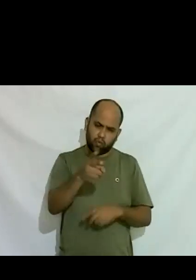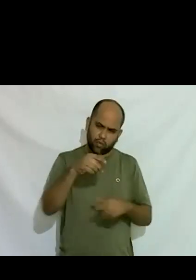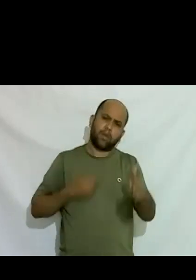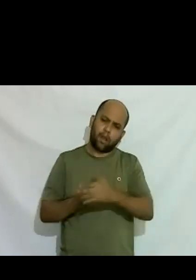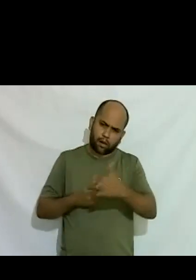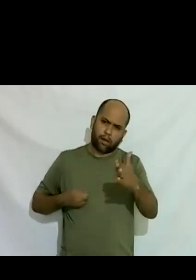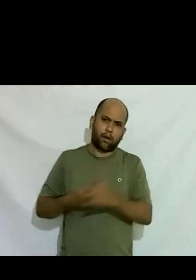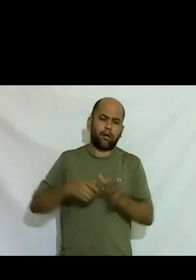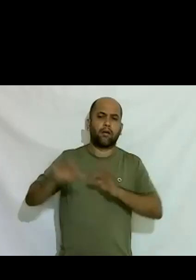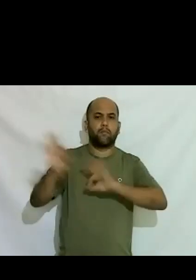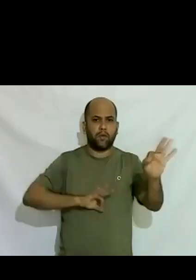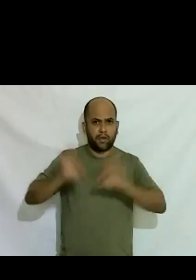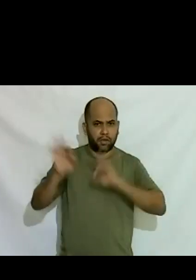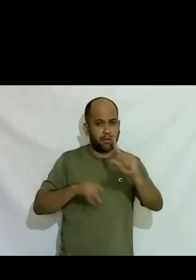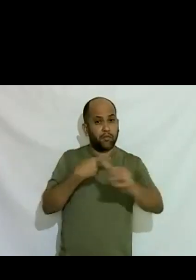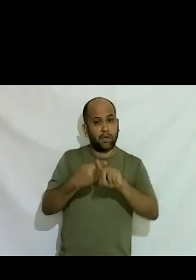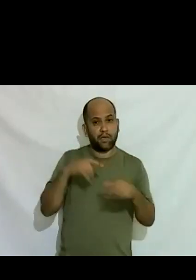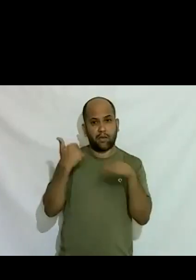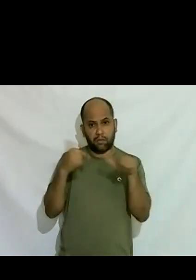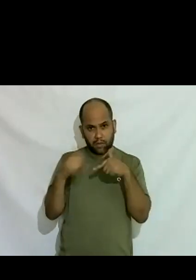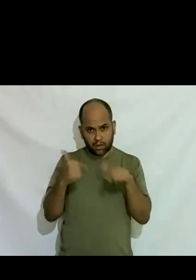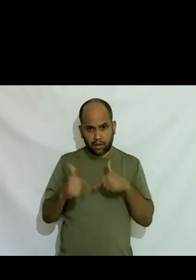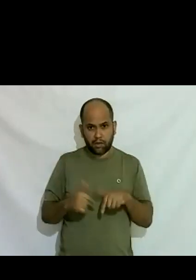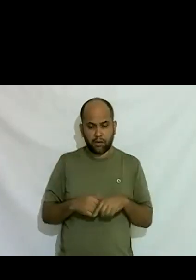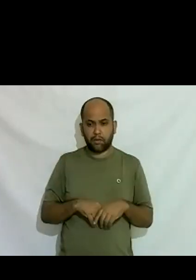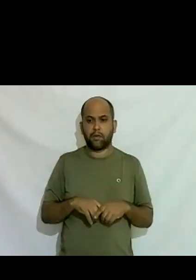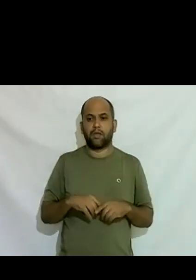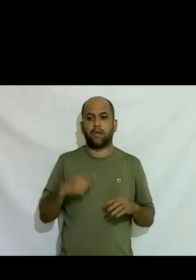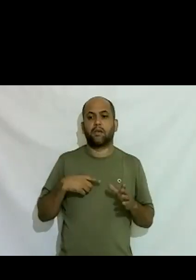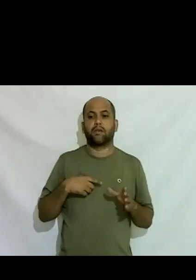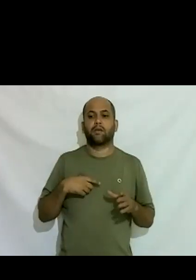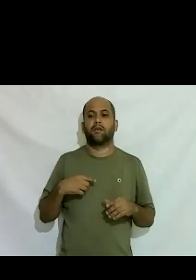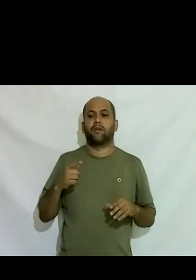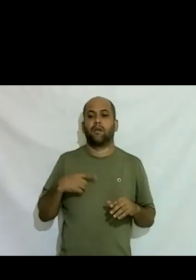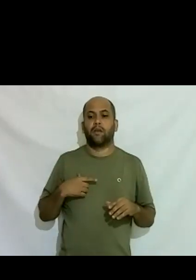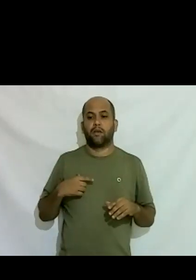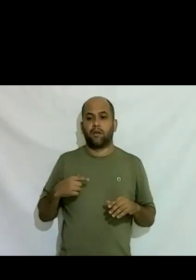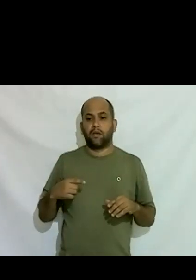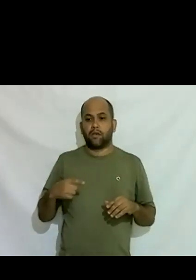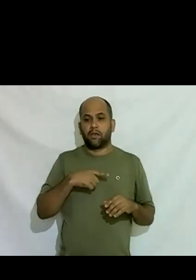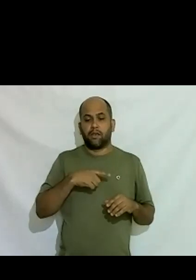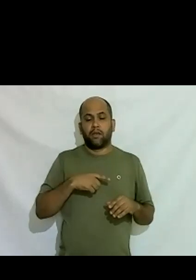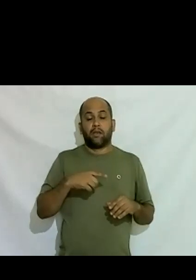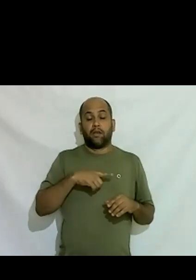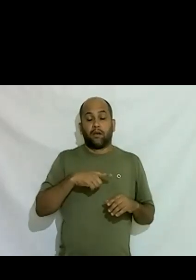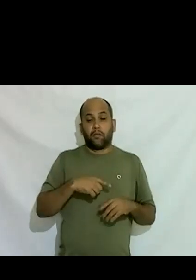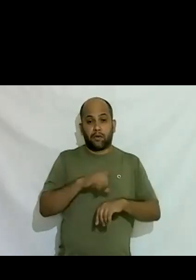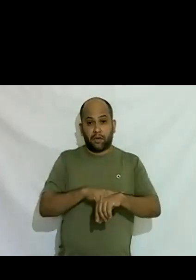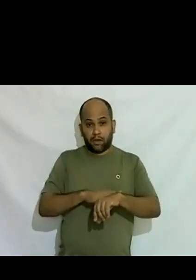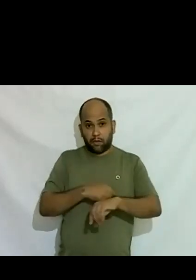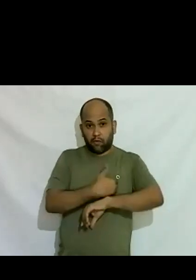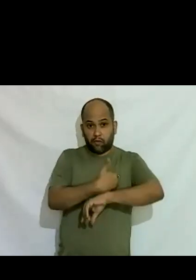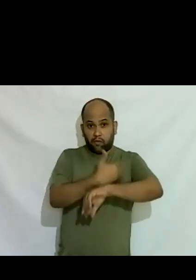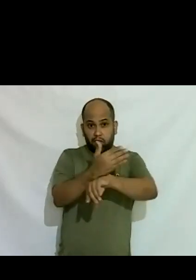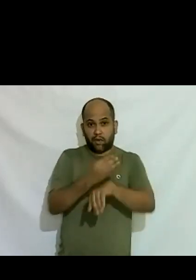Transempregos que tomava um tempo toma um tempo gigante da nossa vida né até